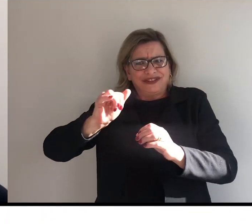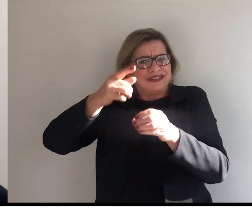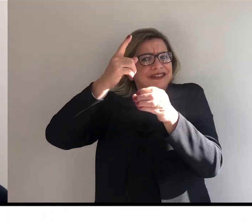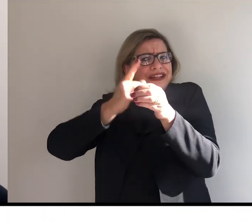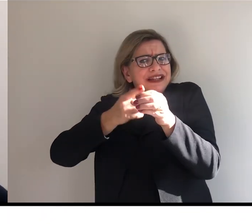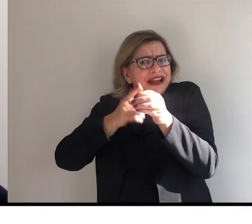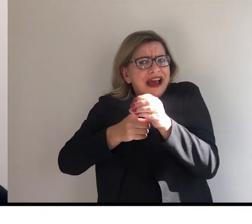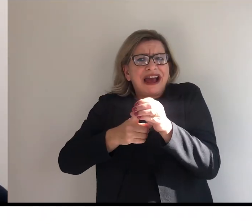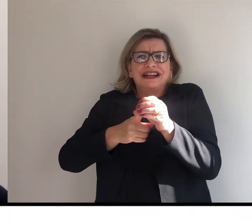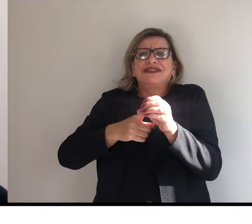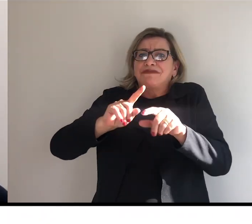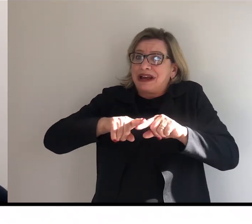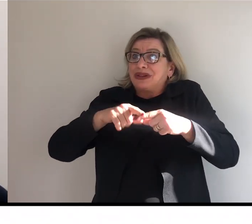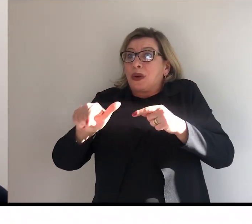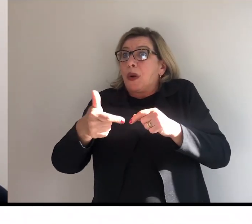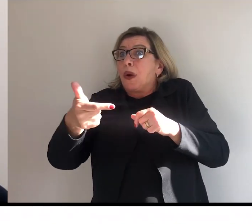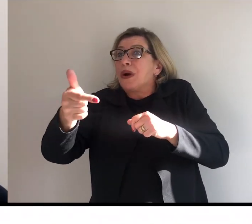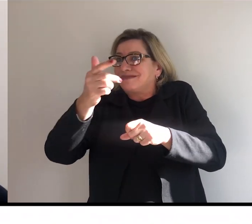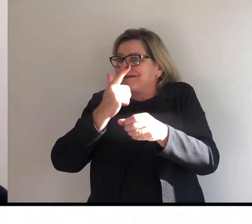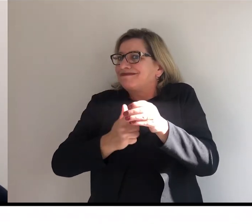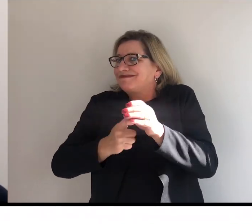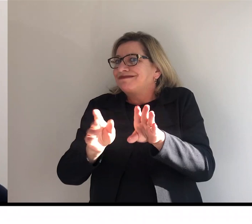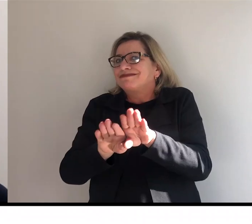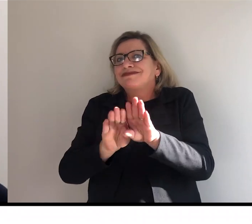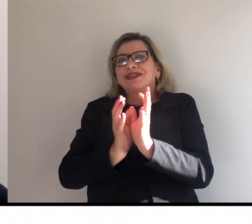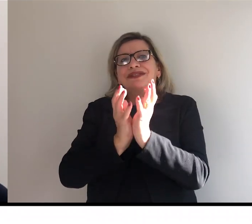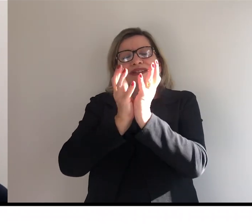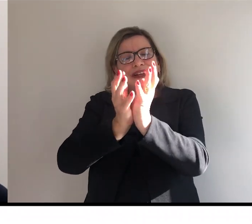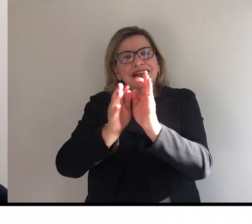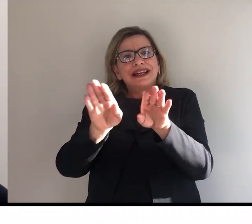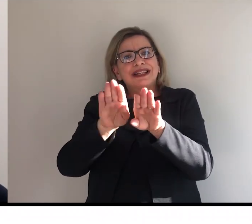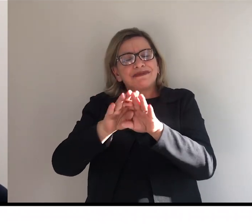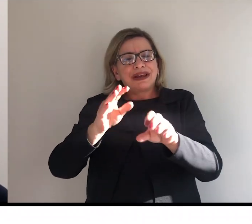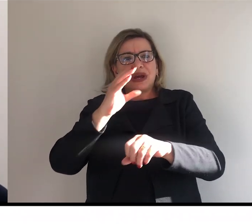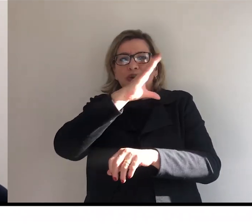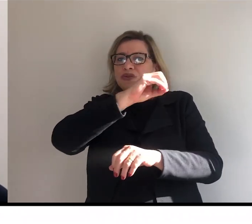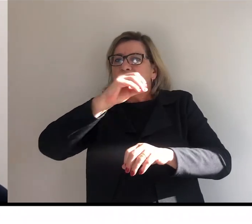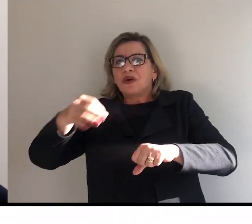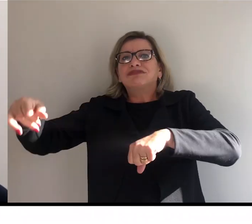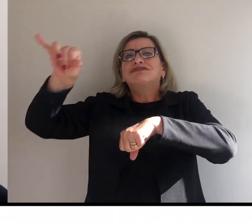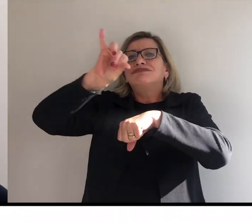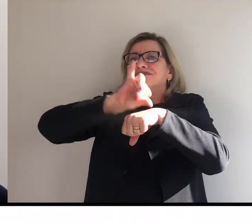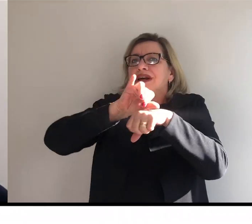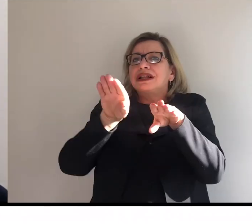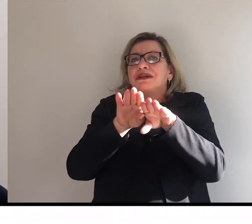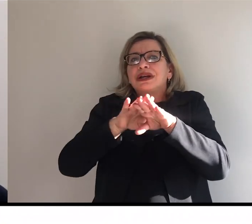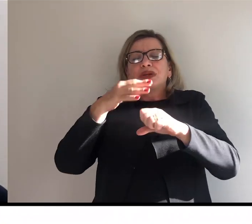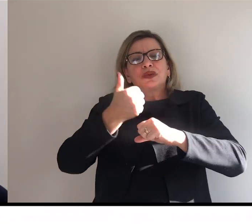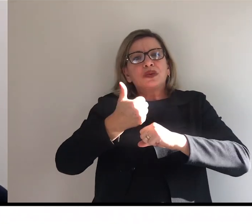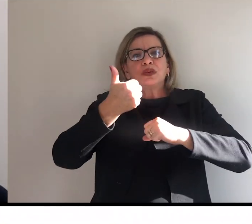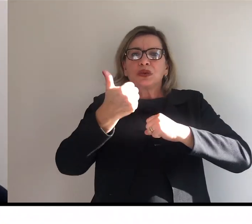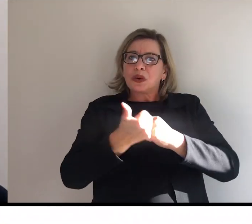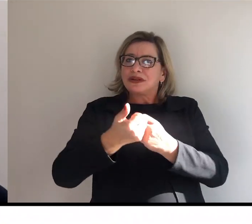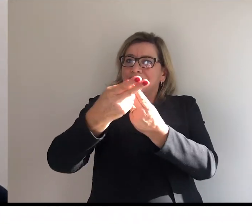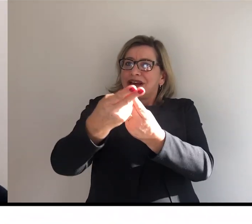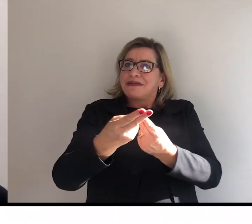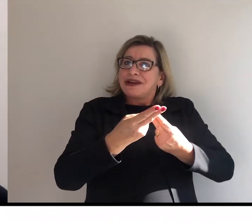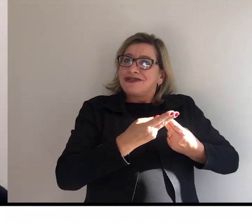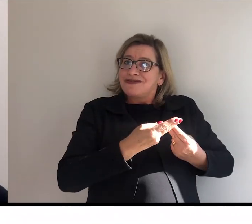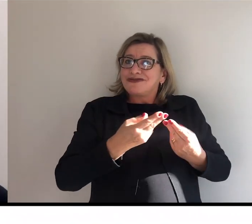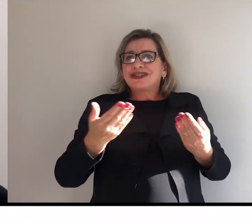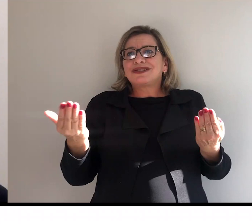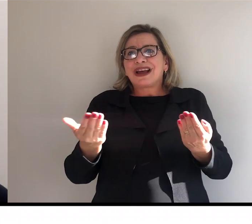tutores, coordenadores de polo, né, sejam muito bem-vindos, né, nesse início de curso, nessa primeira